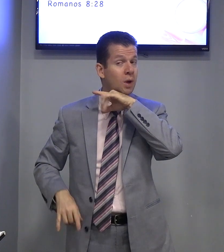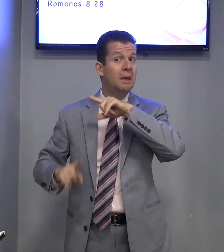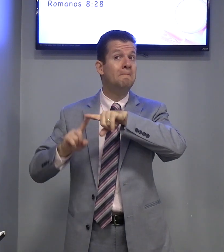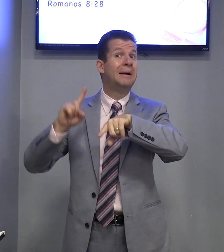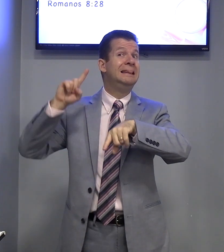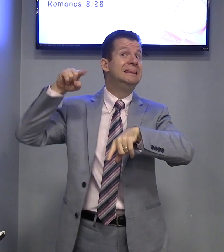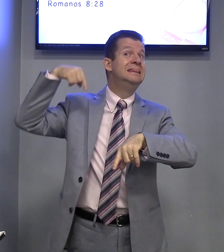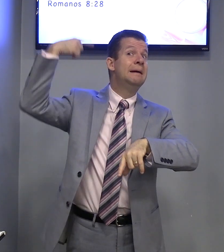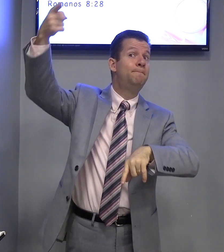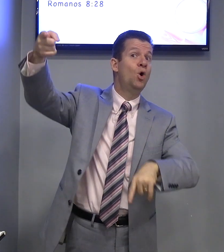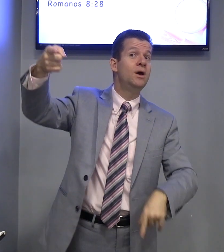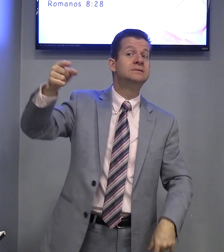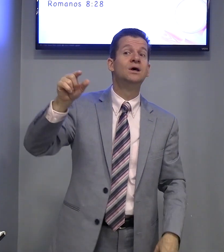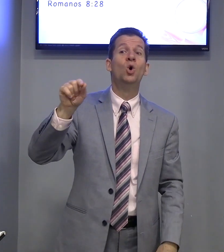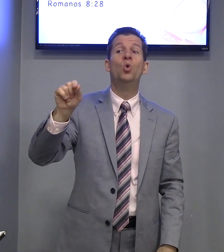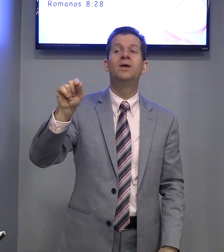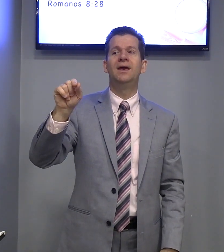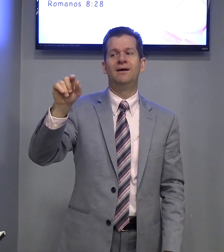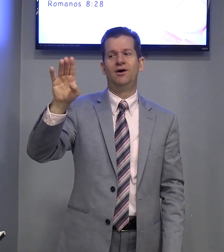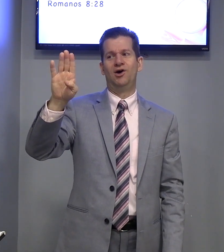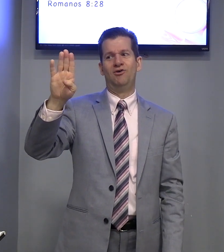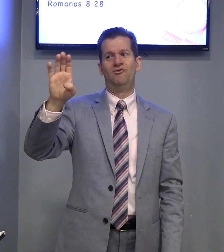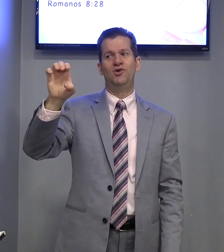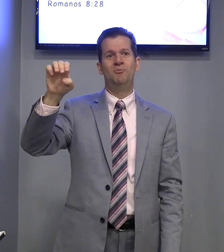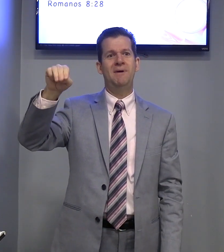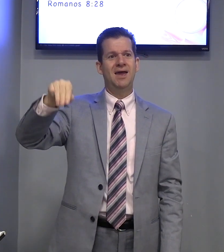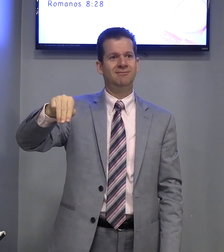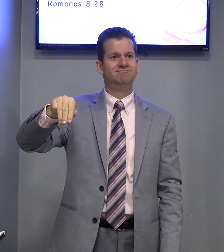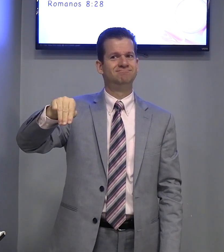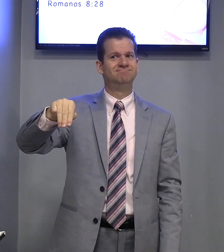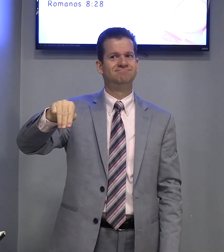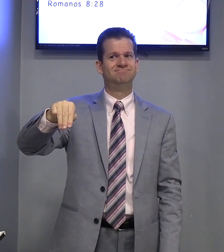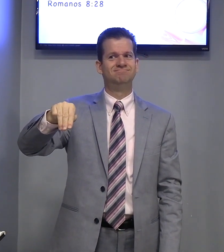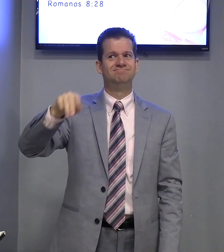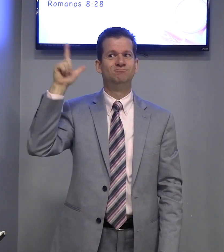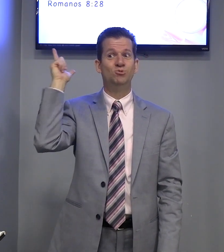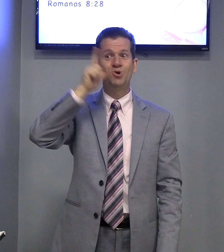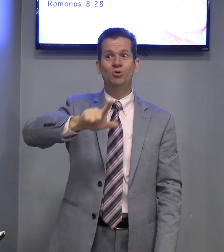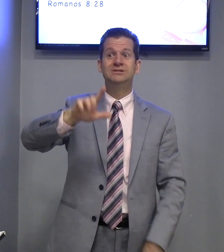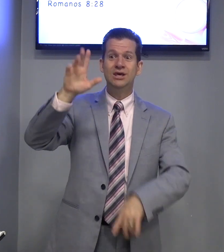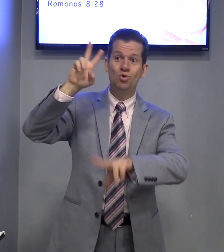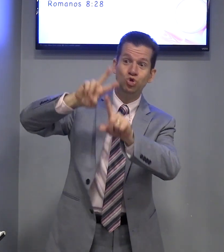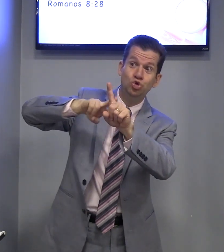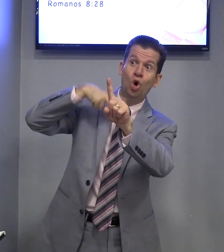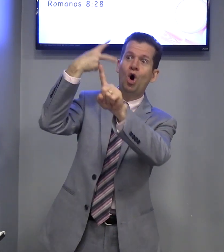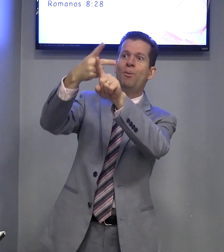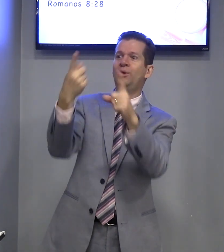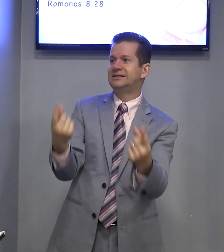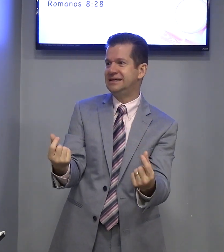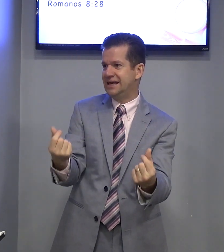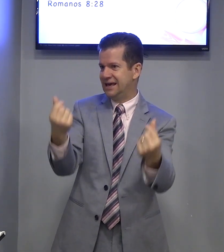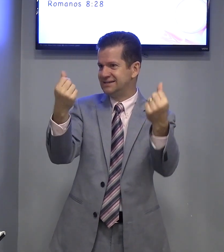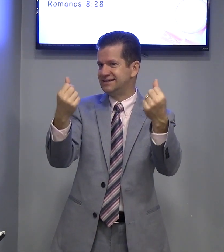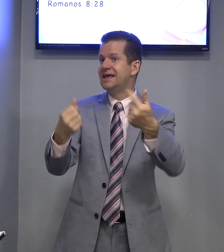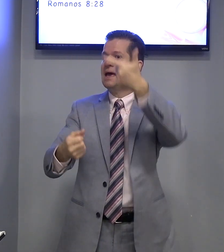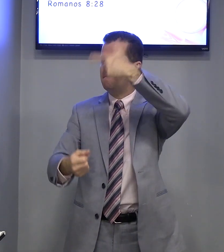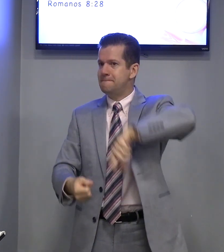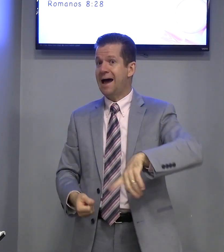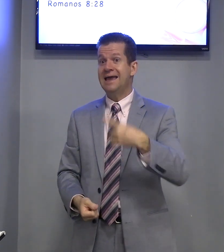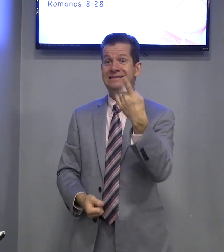Mas, depois, o quê? Foi para bem. Conseguiu duas riquezas, mais